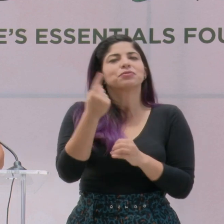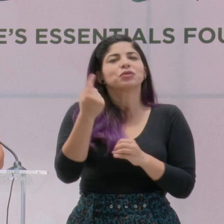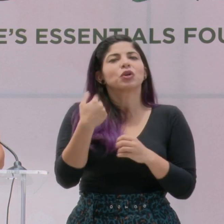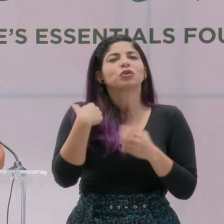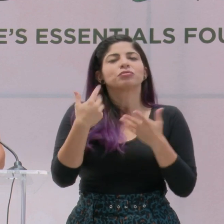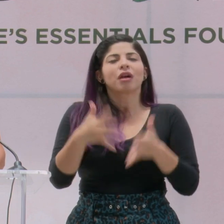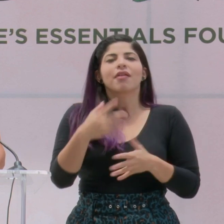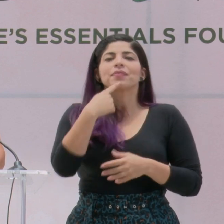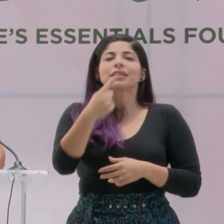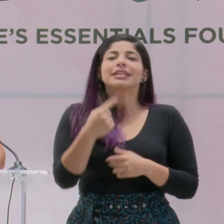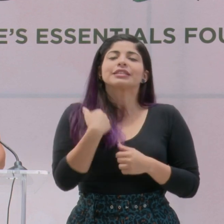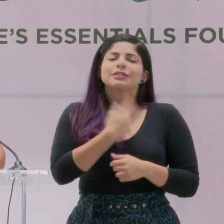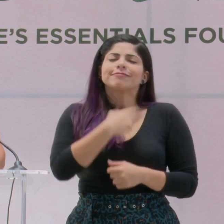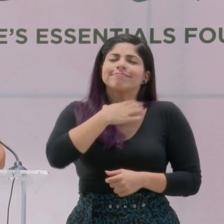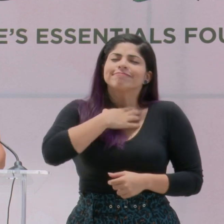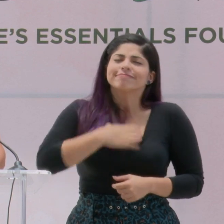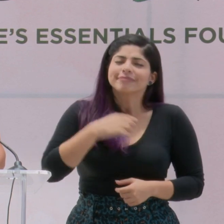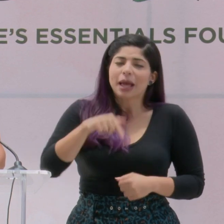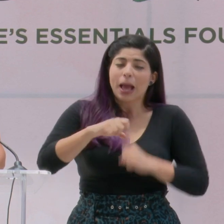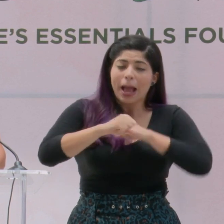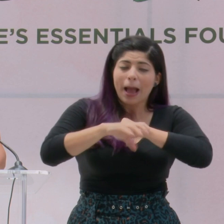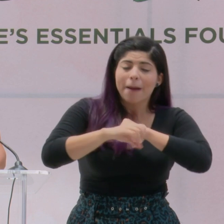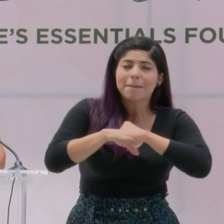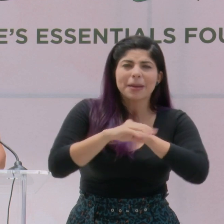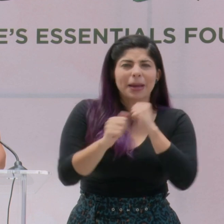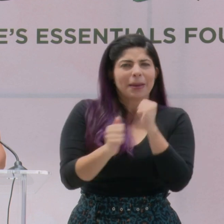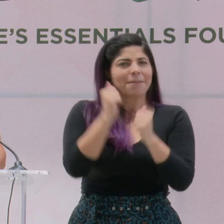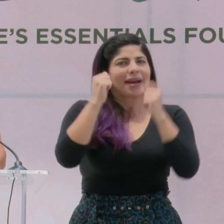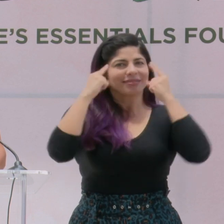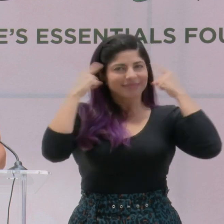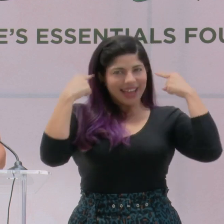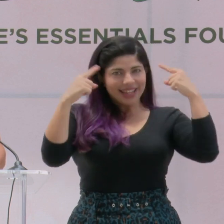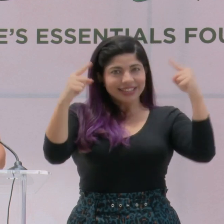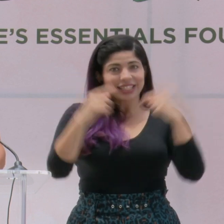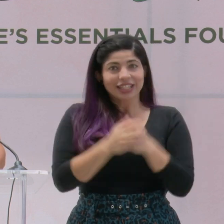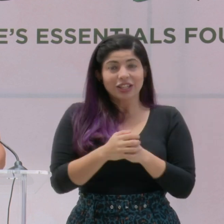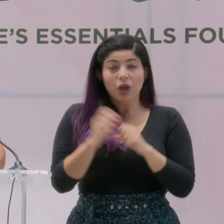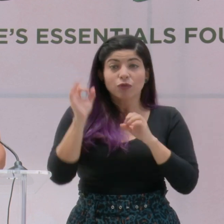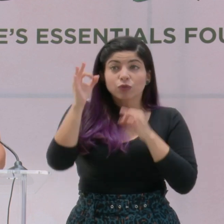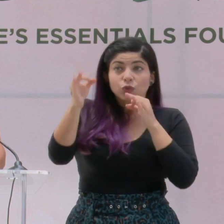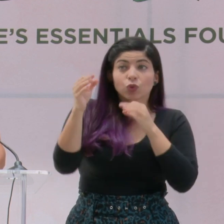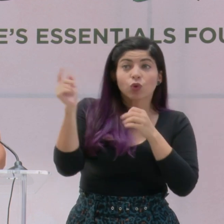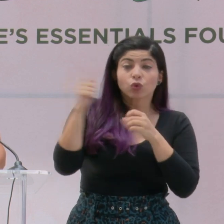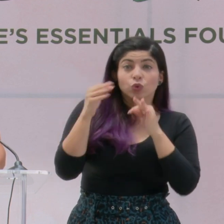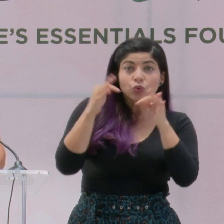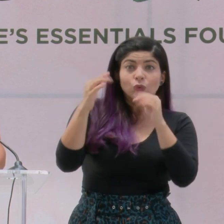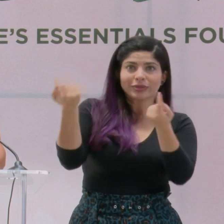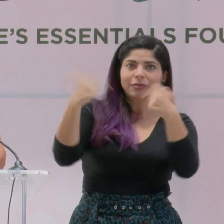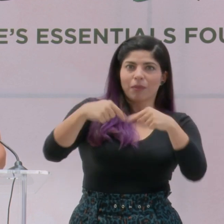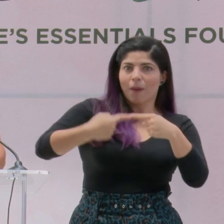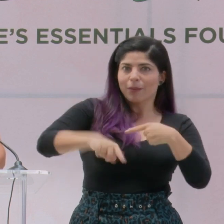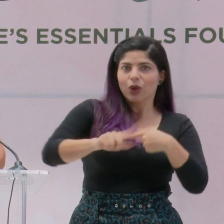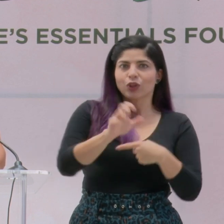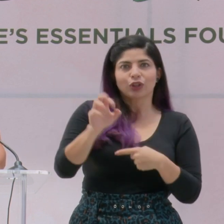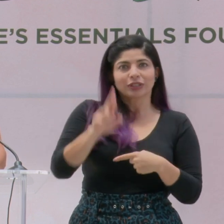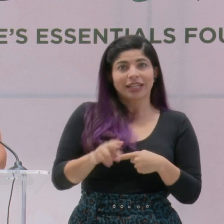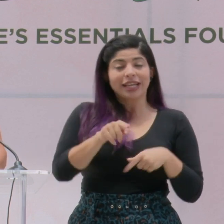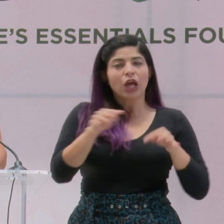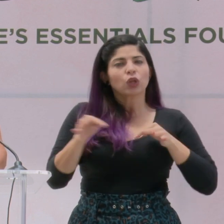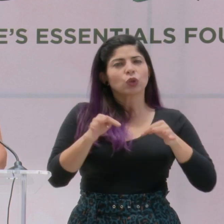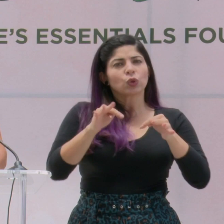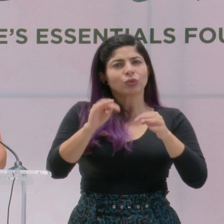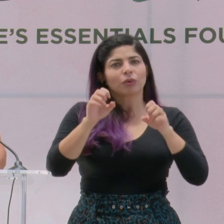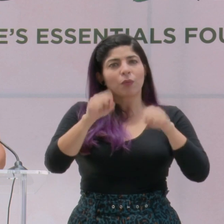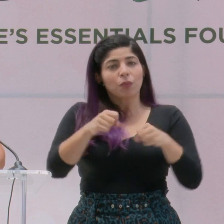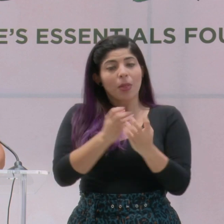resta decir que deseamos que la campaña tenga el mayor de los éxitos, que los potenciales turistas vengan pronto a Costa Rica y que el turismo sea